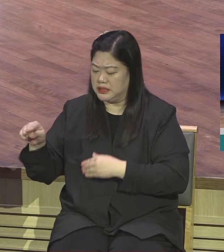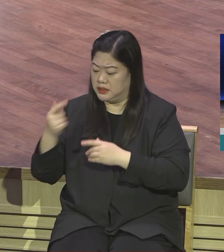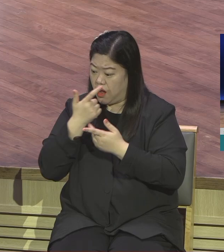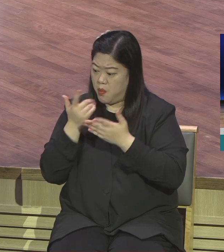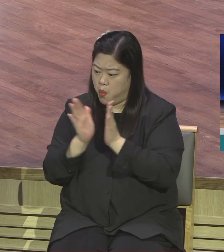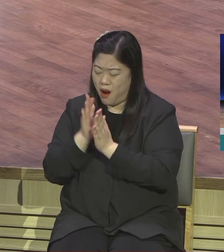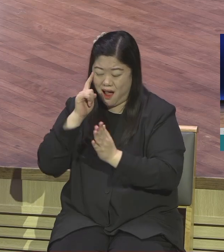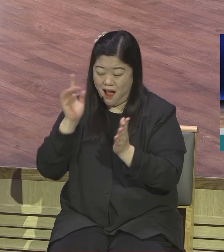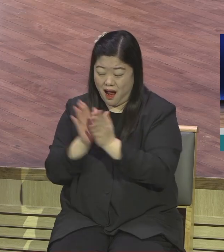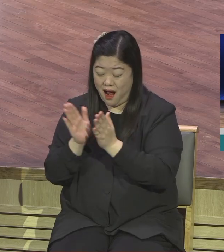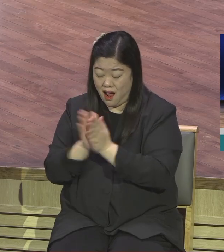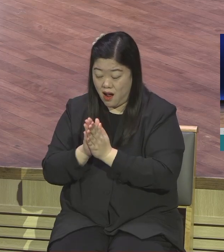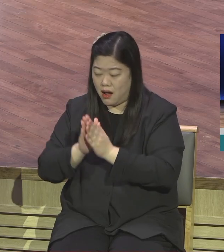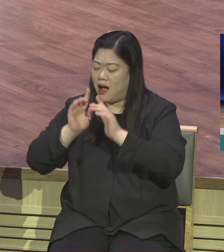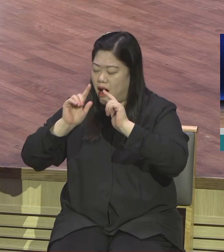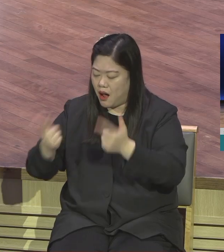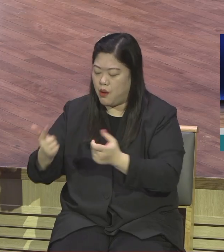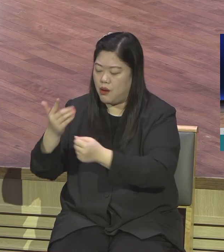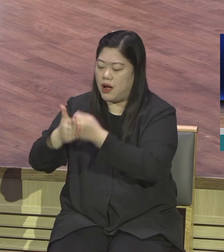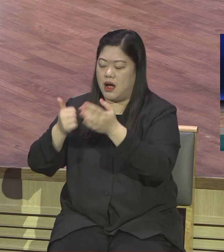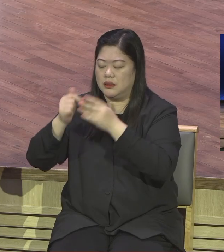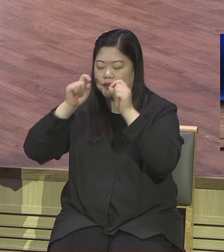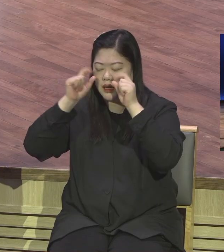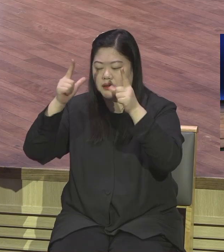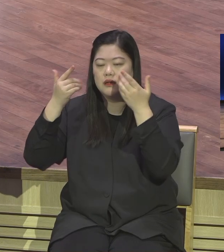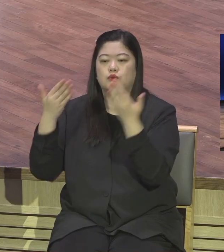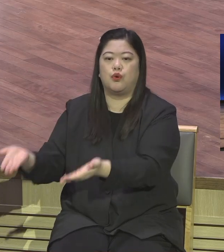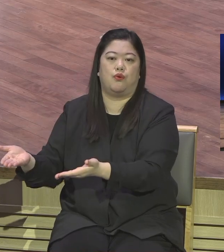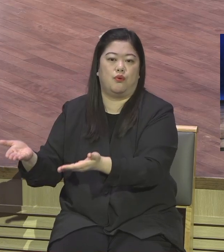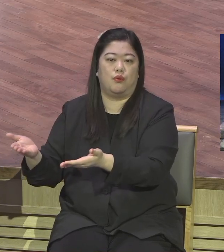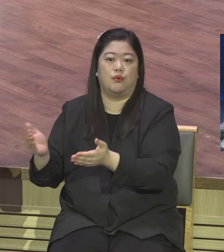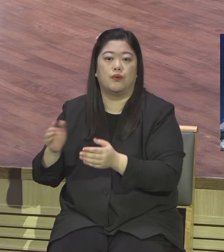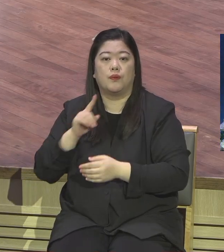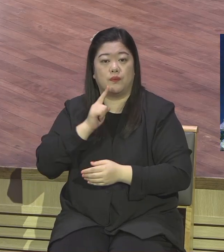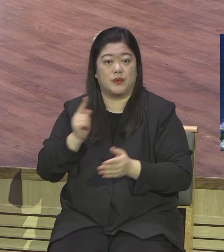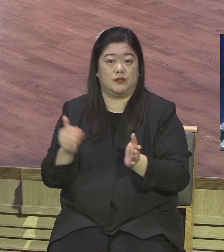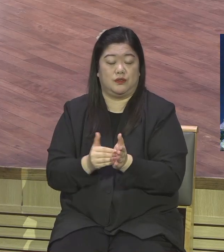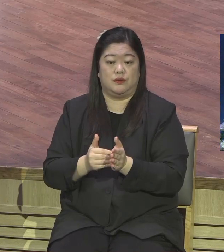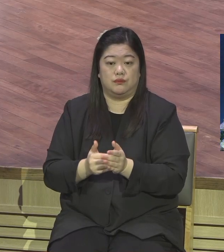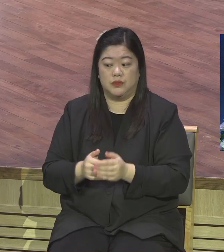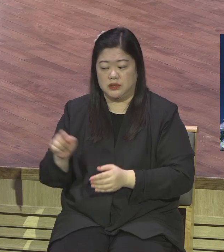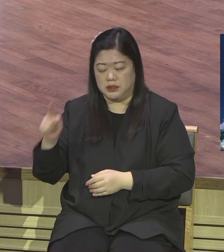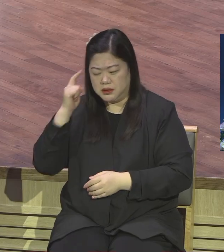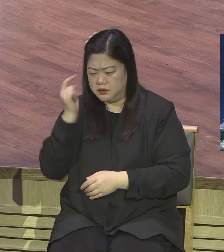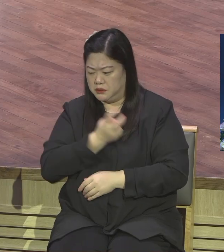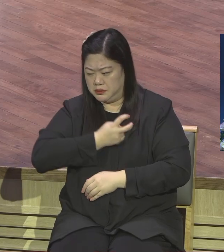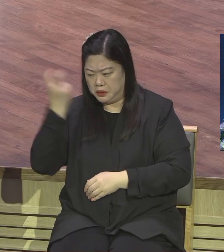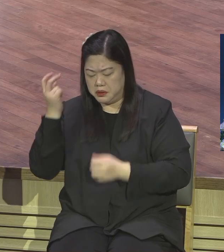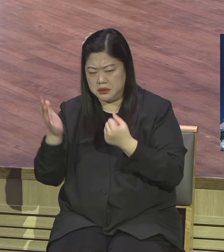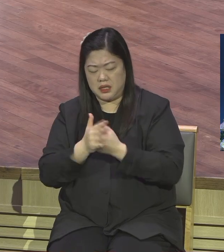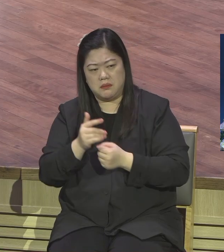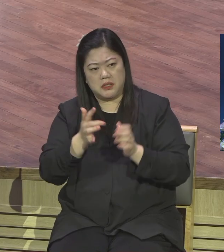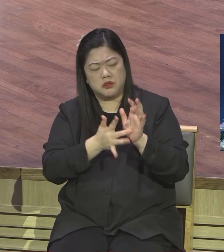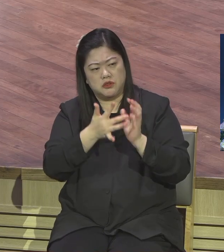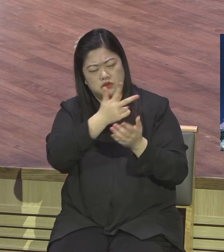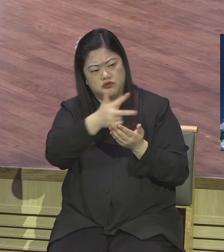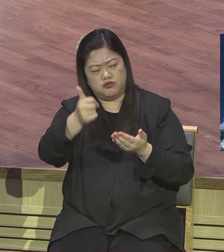내 아버지 신이라 네 실력이 아니고 네 지식이 아니고 하늘에서 하나님 내게